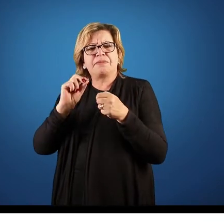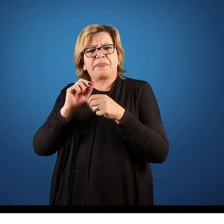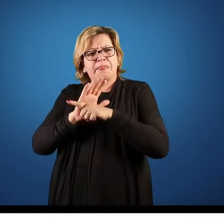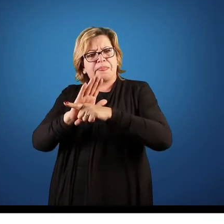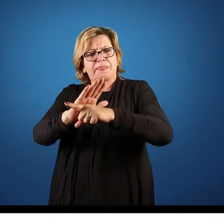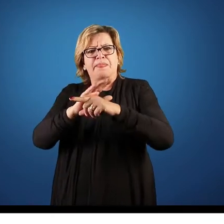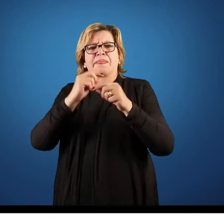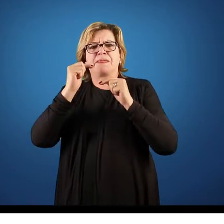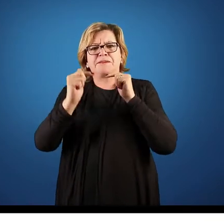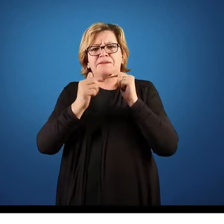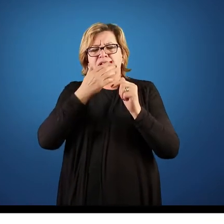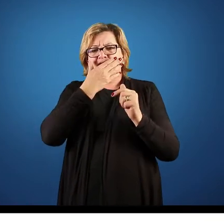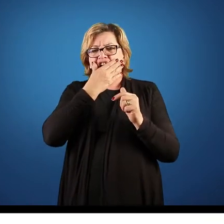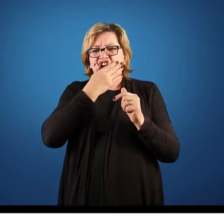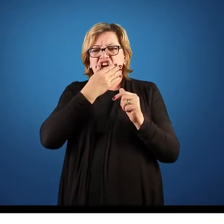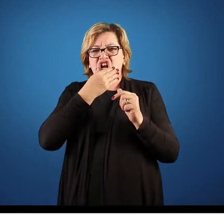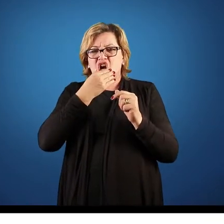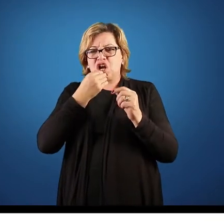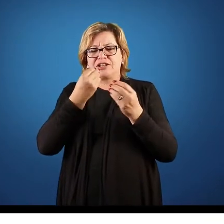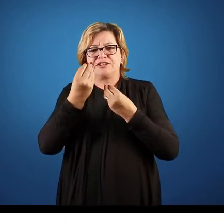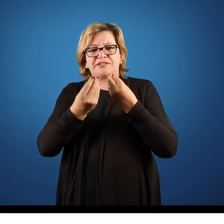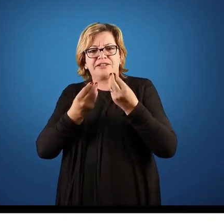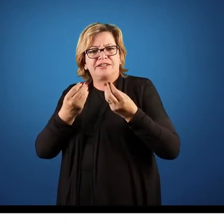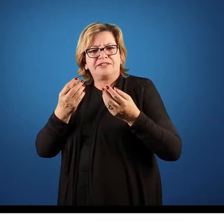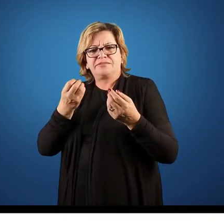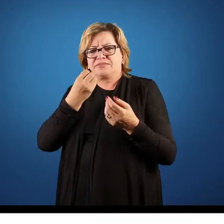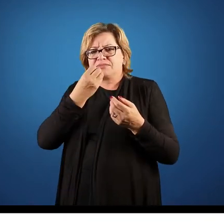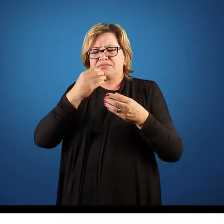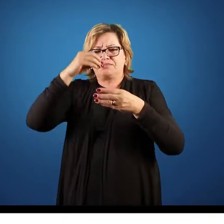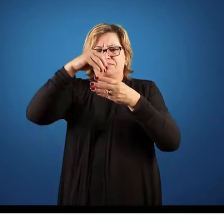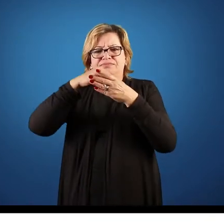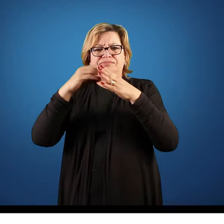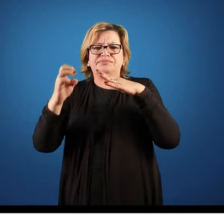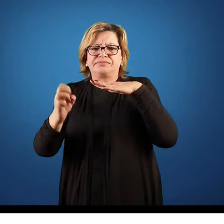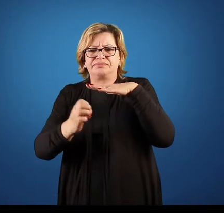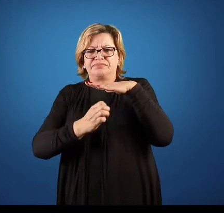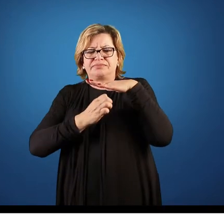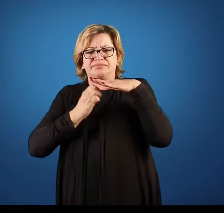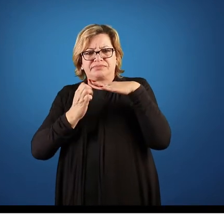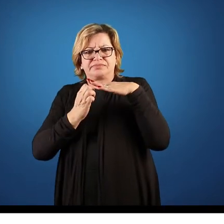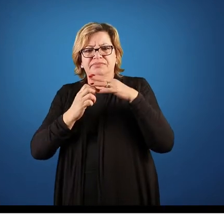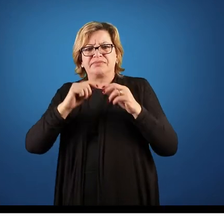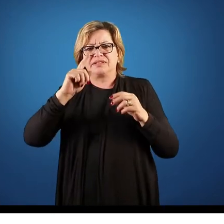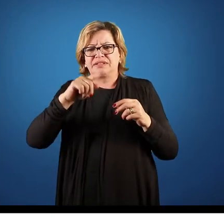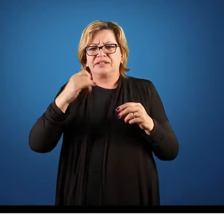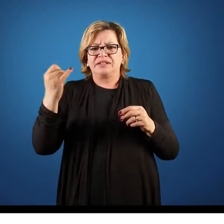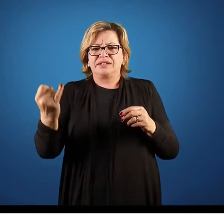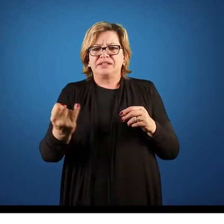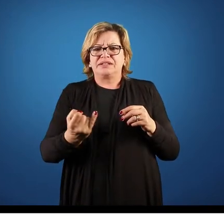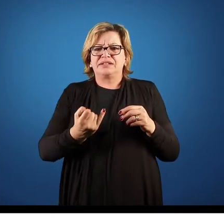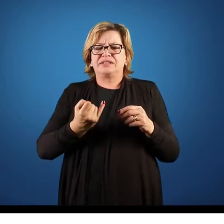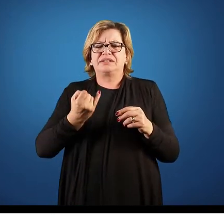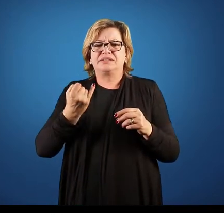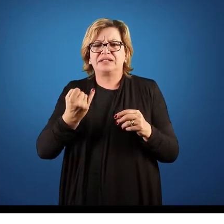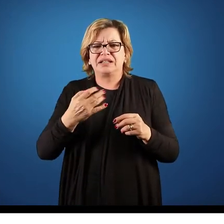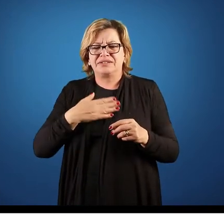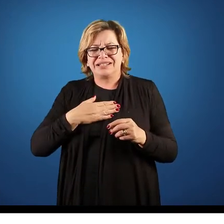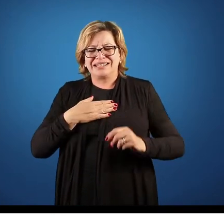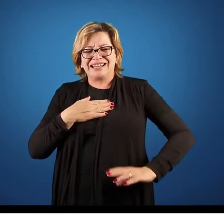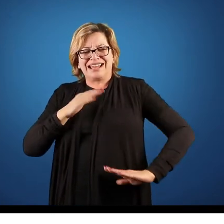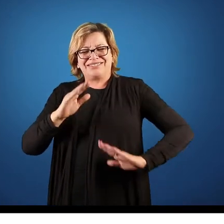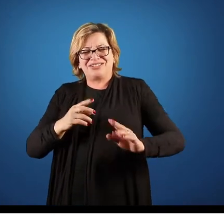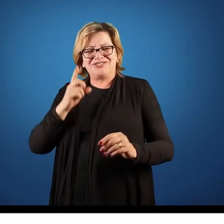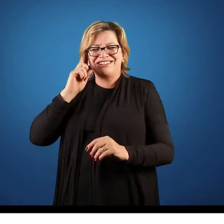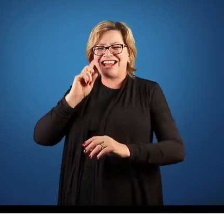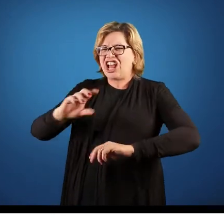possa estar sendo trabalhado de uma forma harmoniosa dentro da organização. Então, é muito importante. Então, aquela pessoa que um dia está, ô, meu